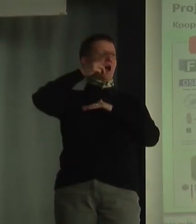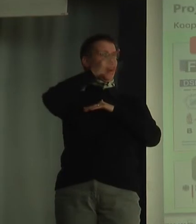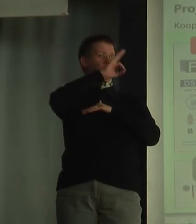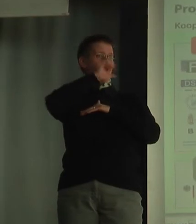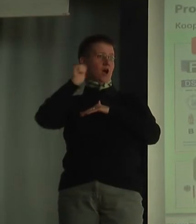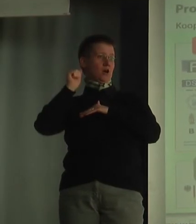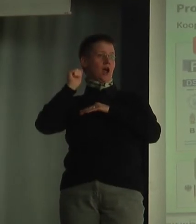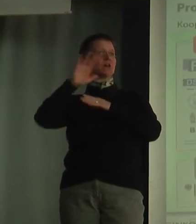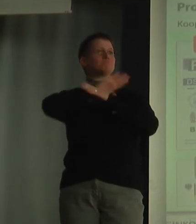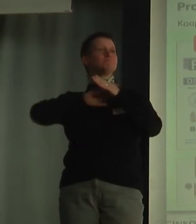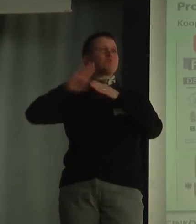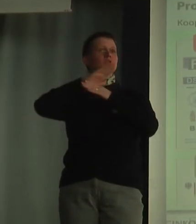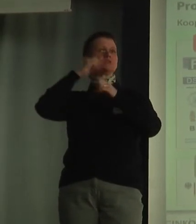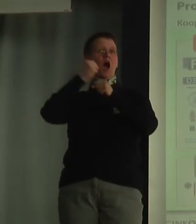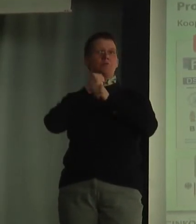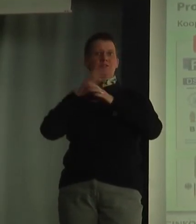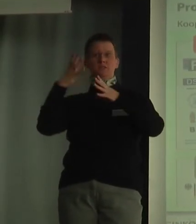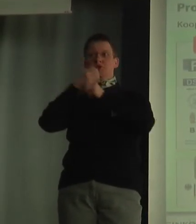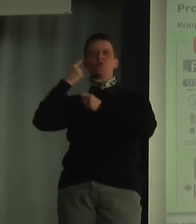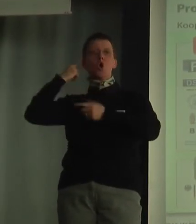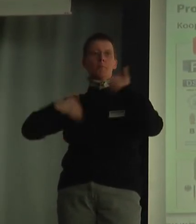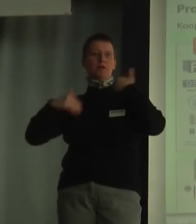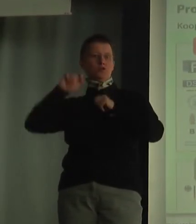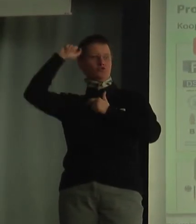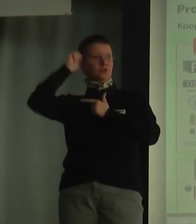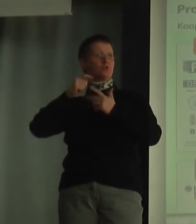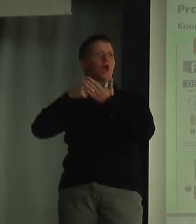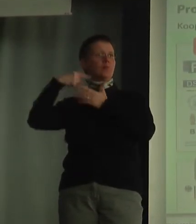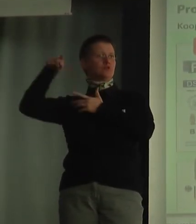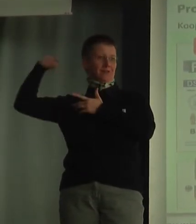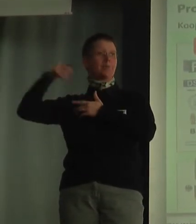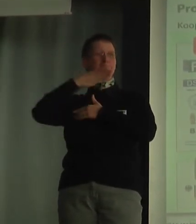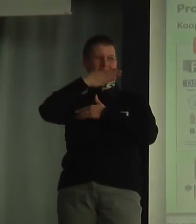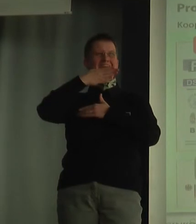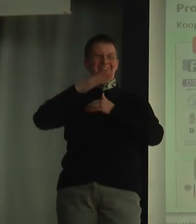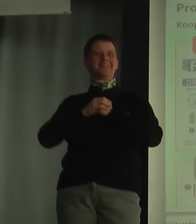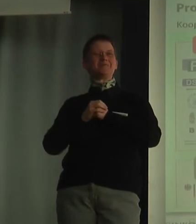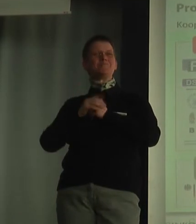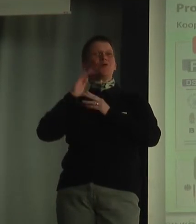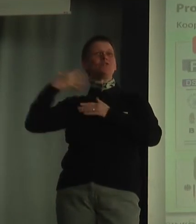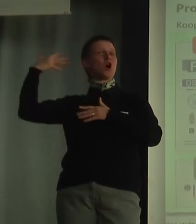der Bundesarbeitsgemeinschaft für Hörbehinderter, Studierende und Absolventen und der Deutschen Cochlea Implantgesetz.